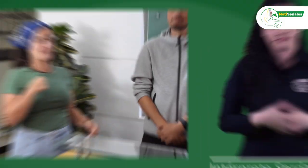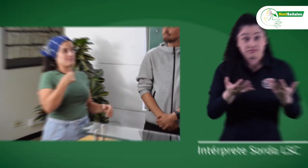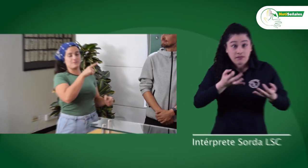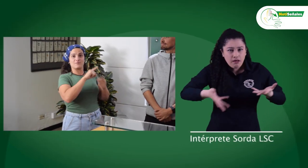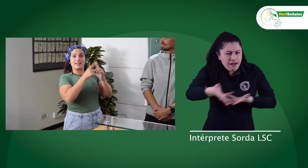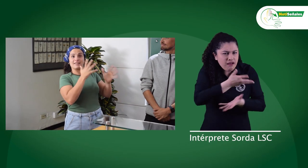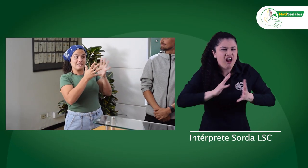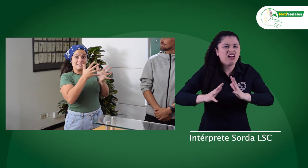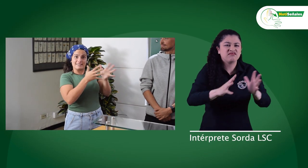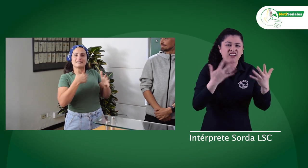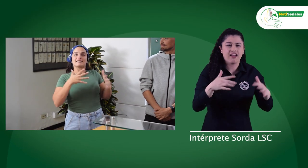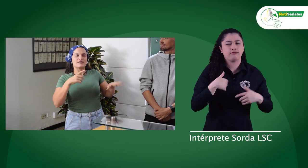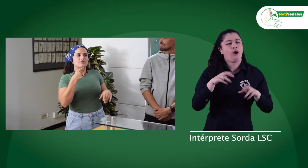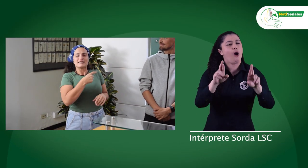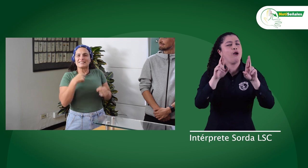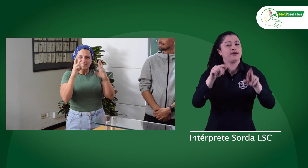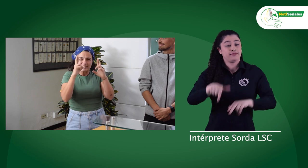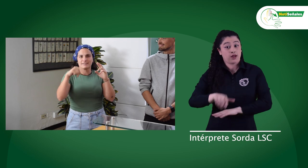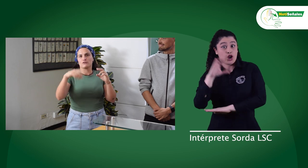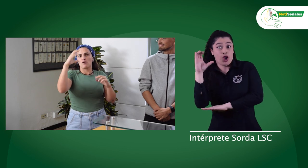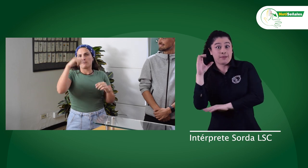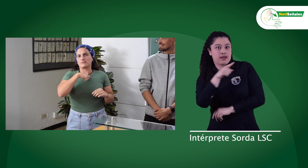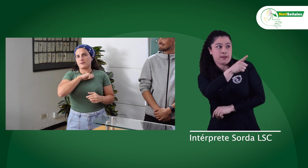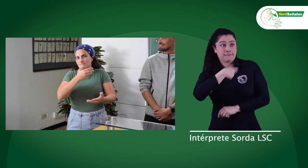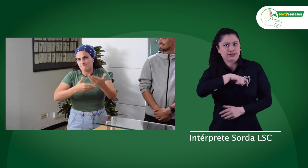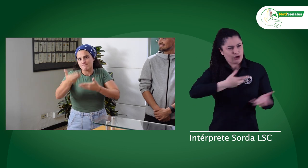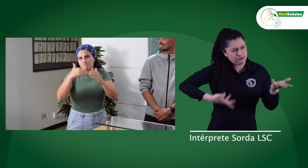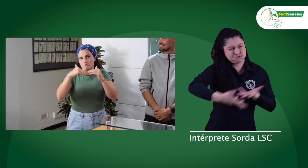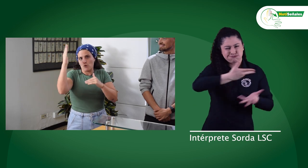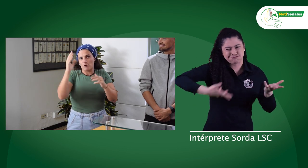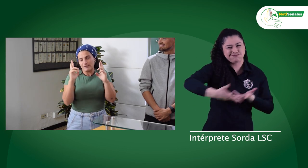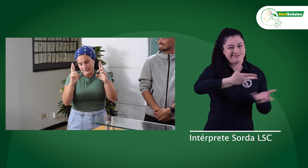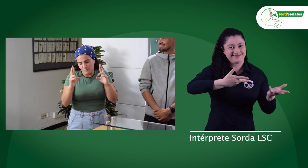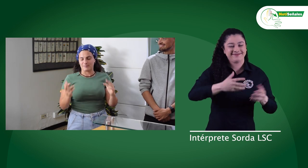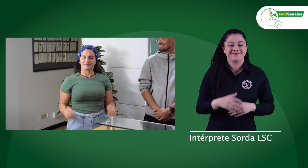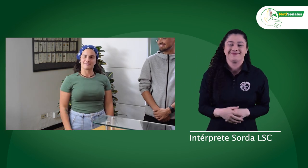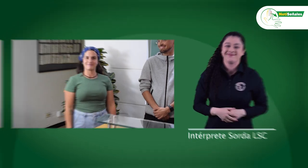Espero que se puedan establecer mayores diálogos entre España y Colombia al respecto.